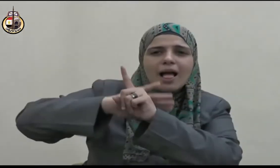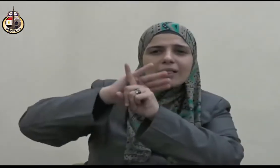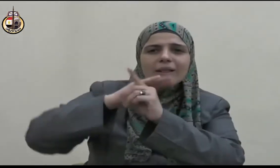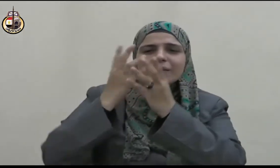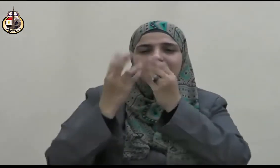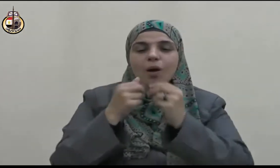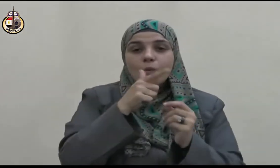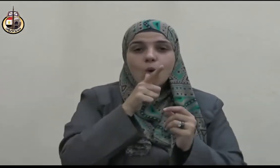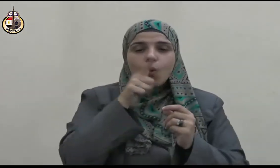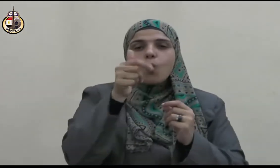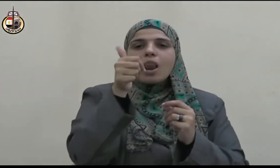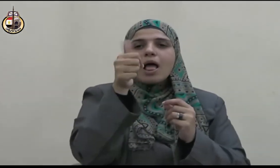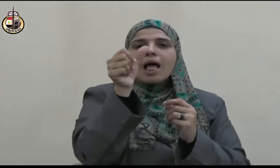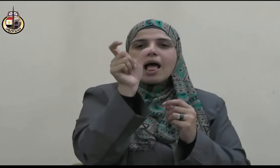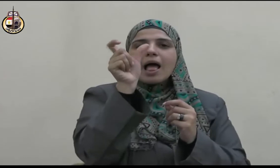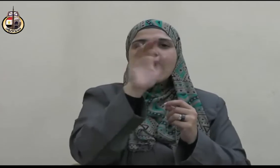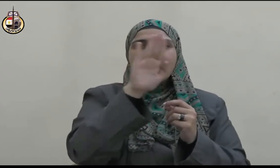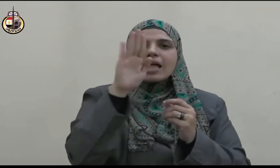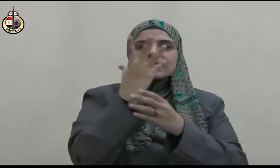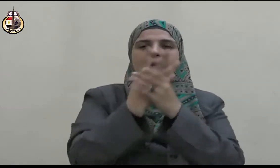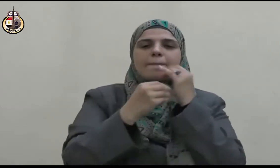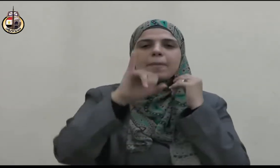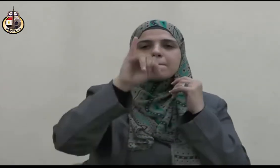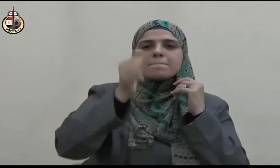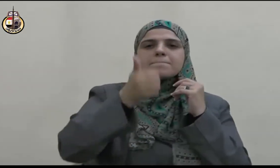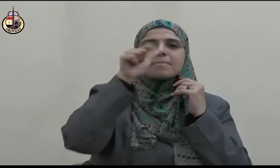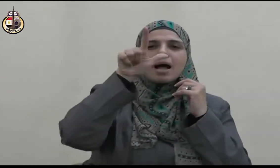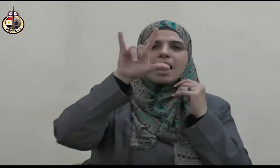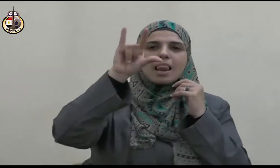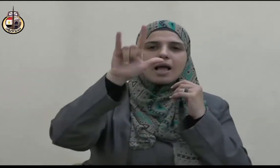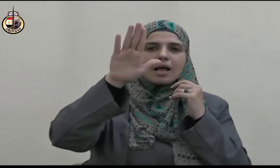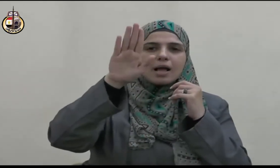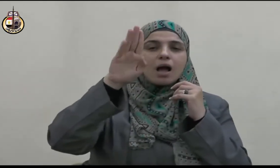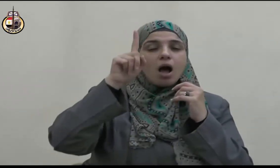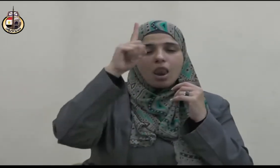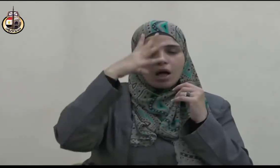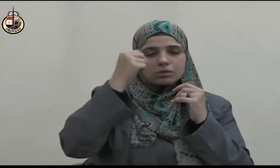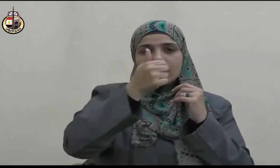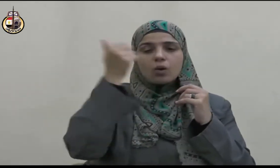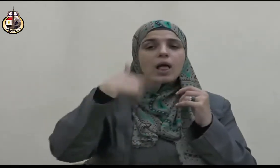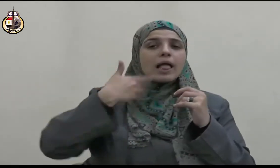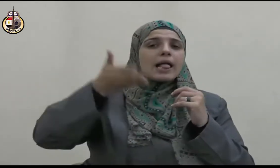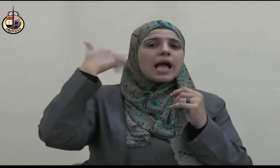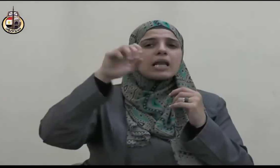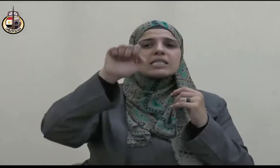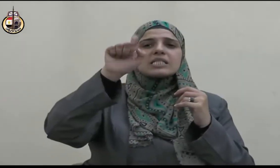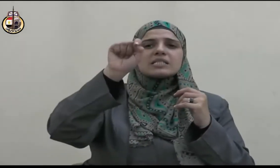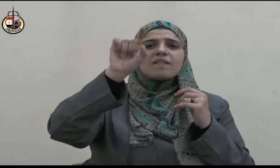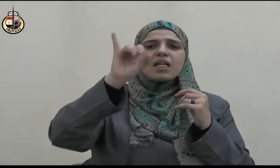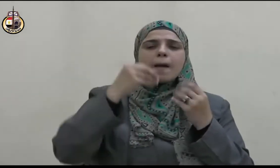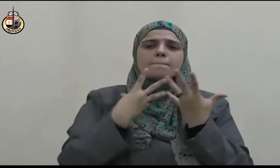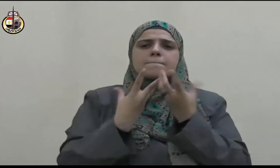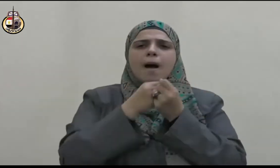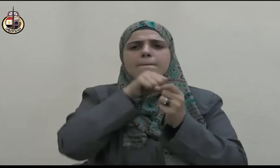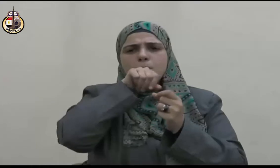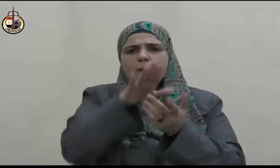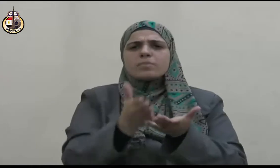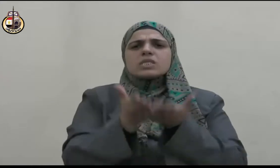والرحمة تقول أم المؤمنين السيدة عائشة رضي الله عنها ما